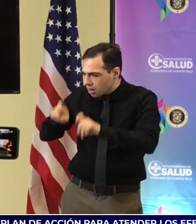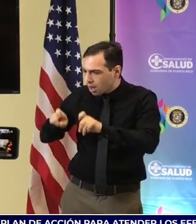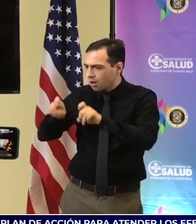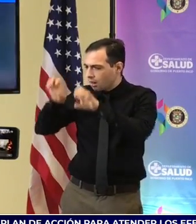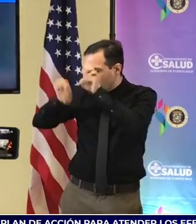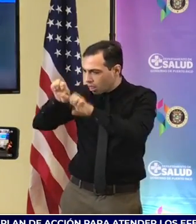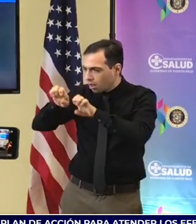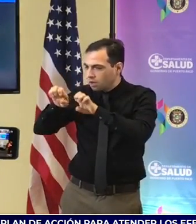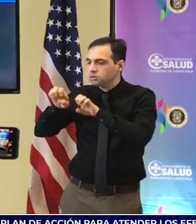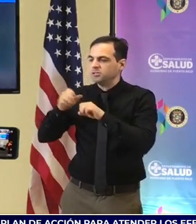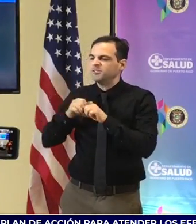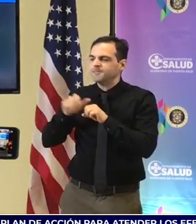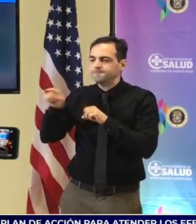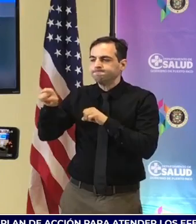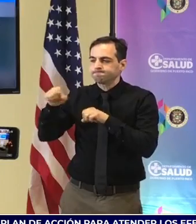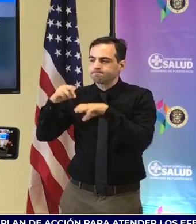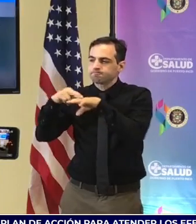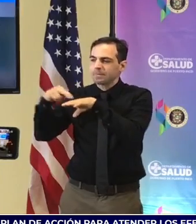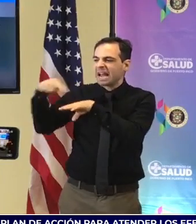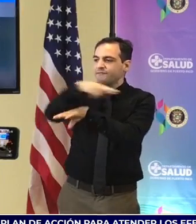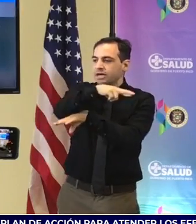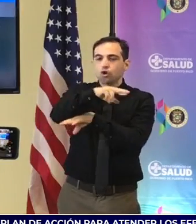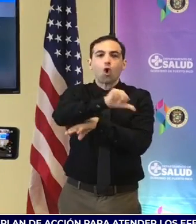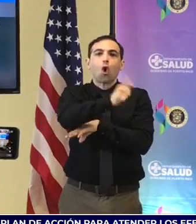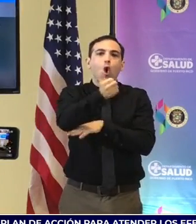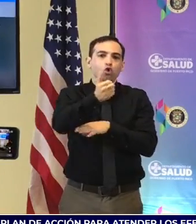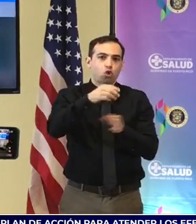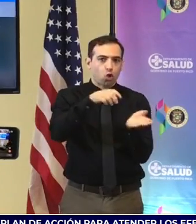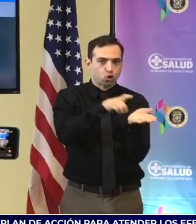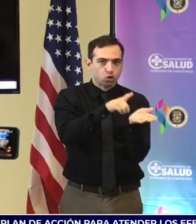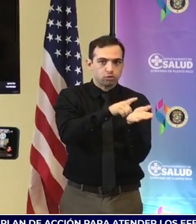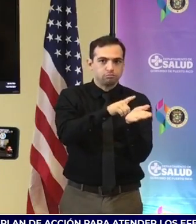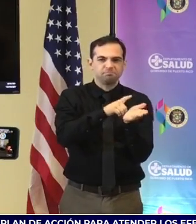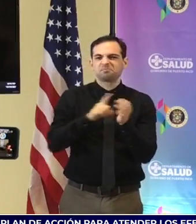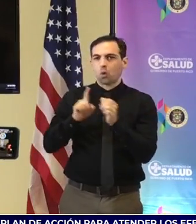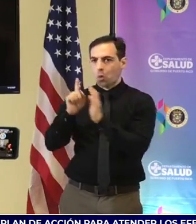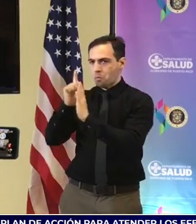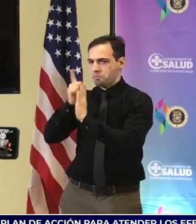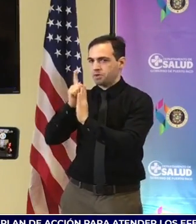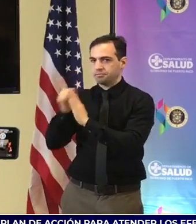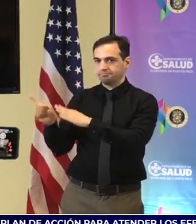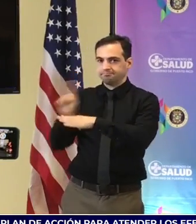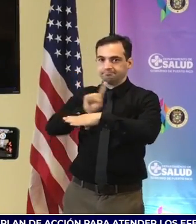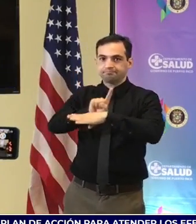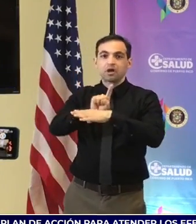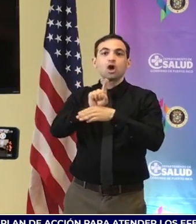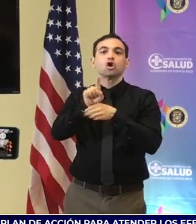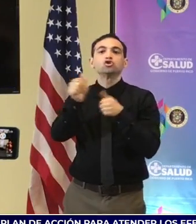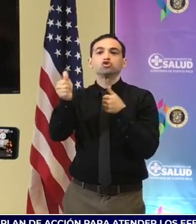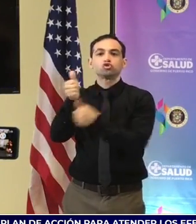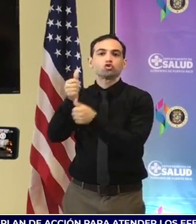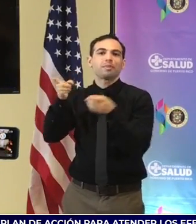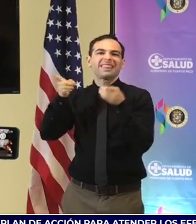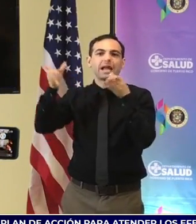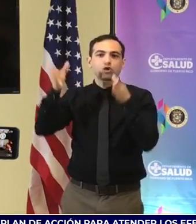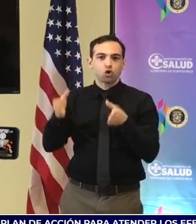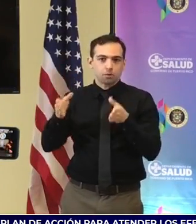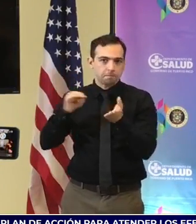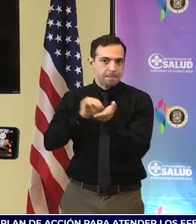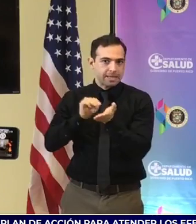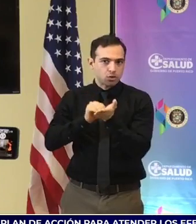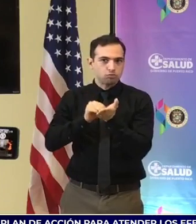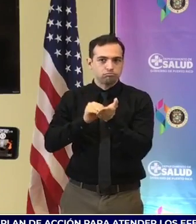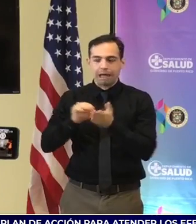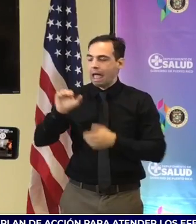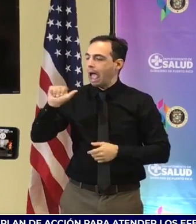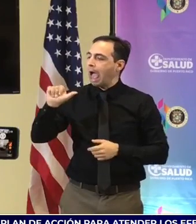especialista va a ser referido. Para eso, me gustaría dejar unos minutos a nuestro subdirector médico, el doctor Nússola Nueva, para que le explique un poco más del